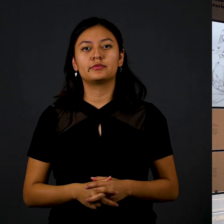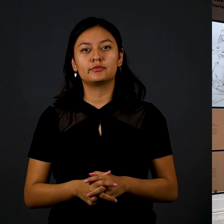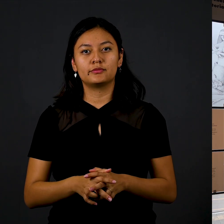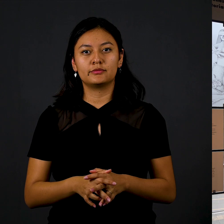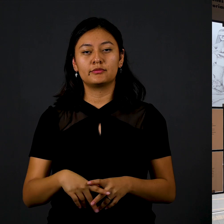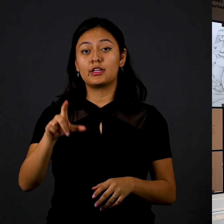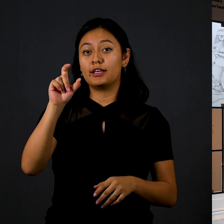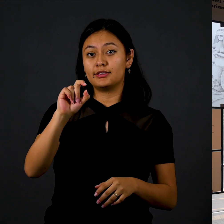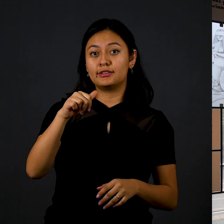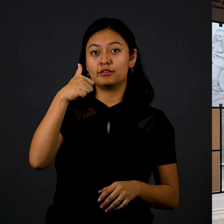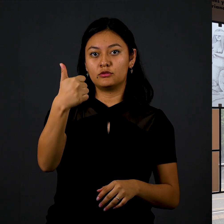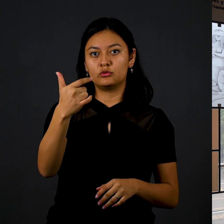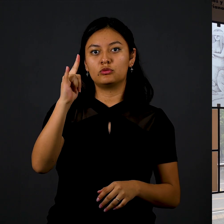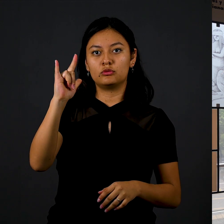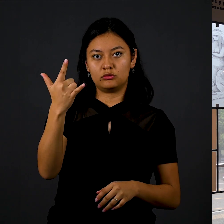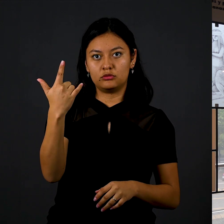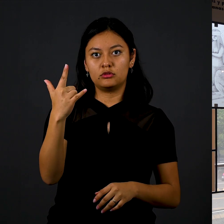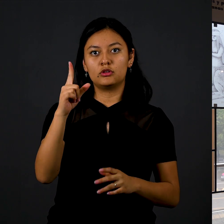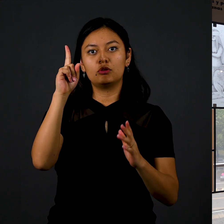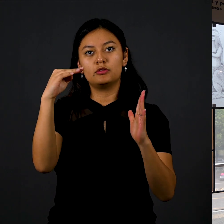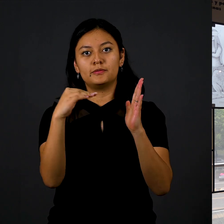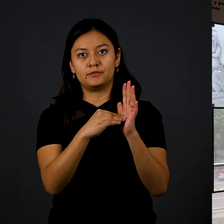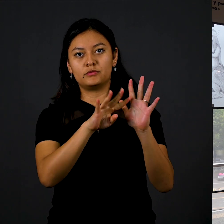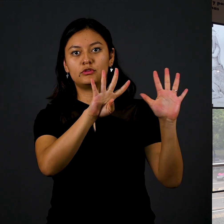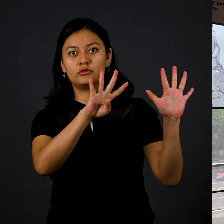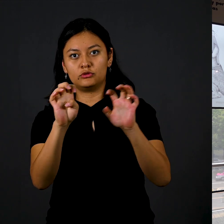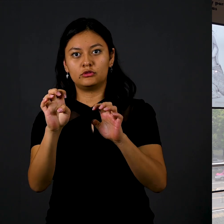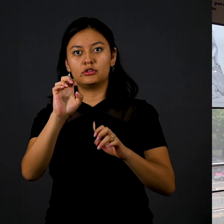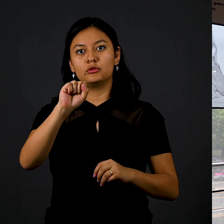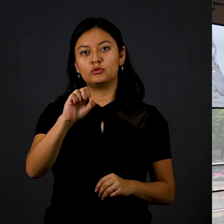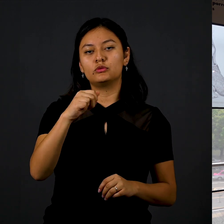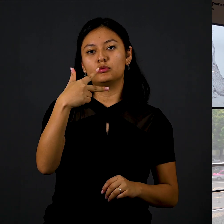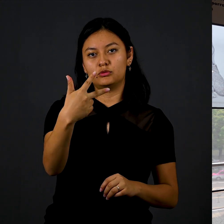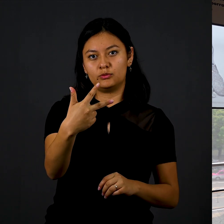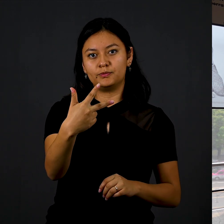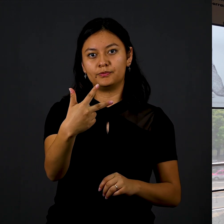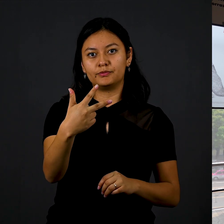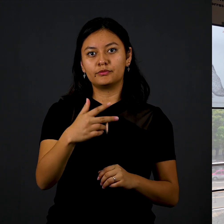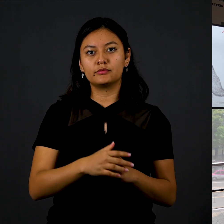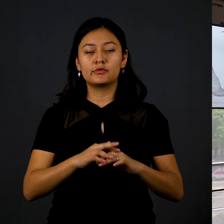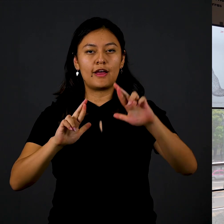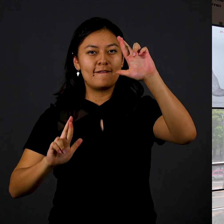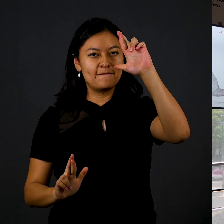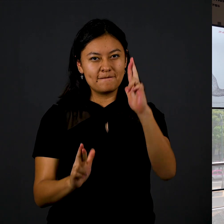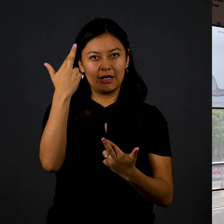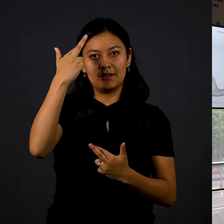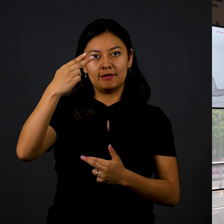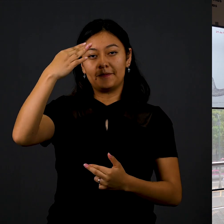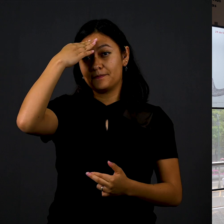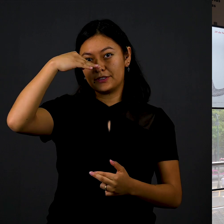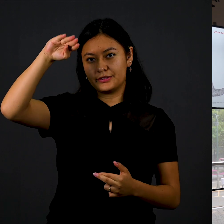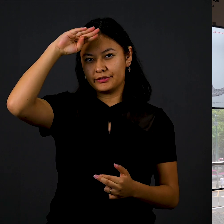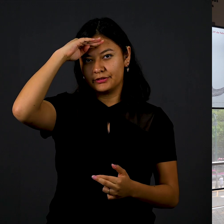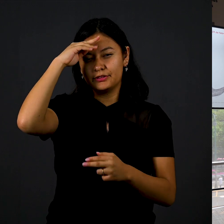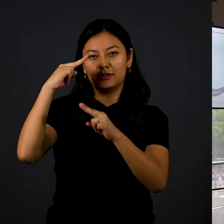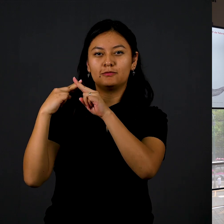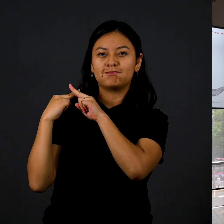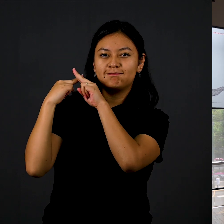El 26 de julio de 1968, en el aniversario de la Revolución Cubana, policías